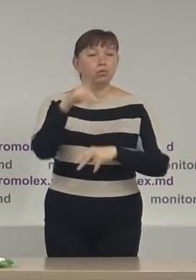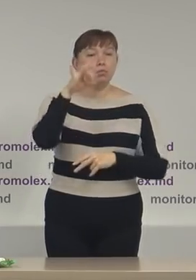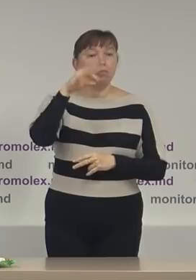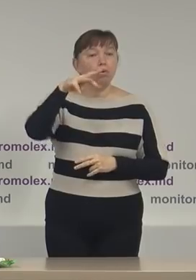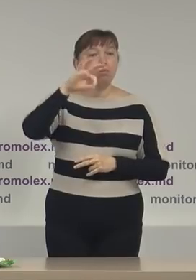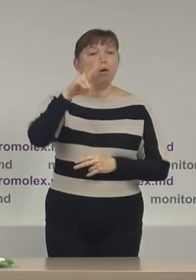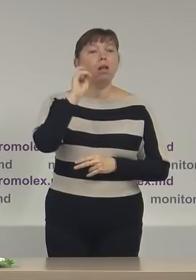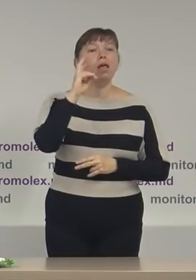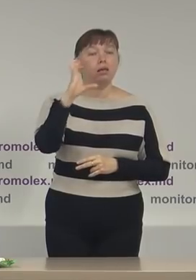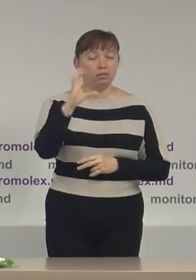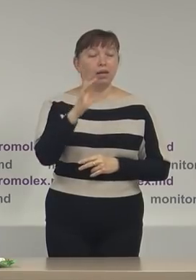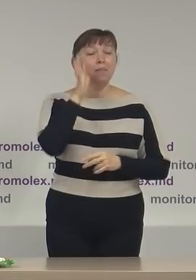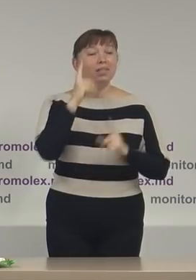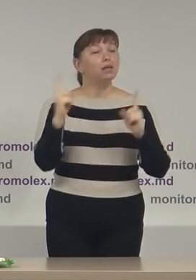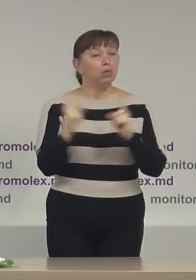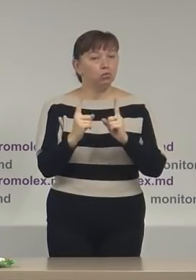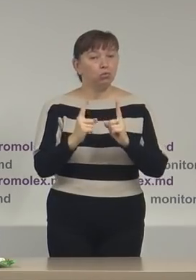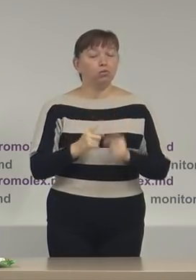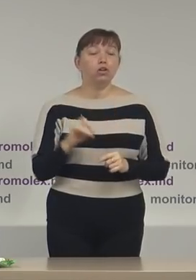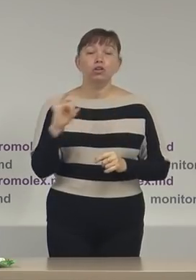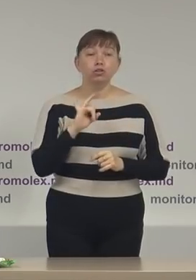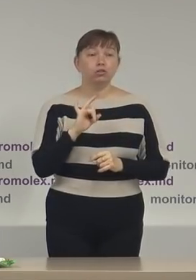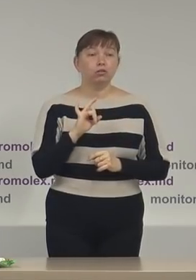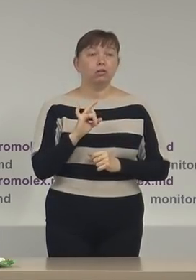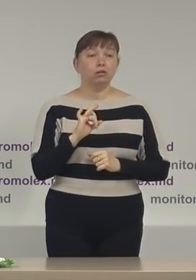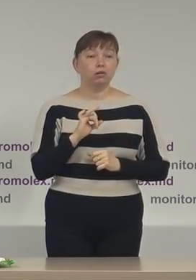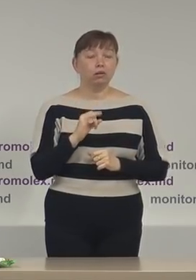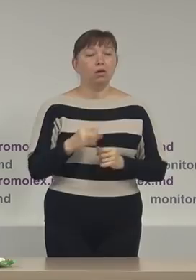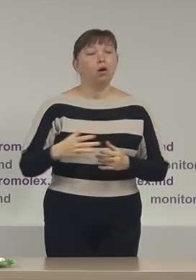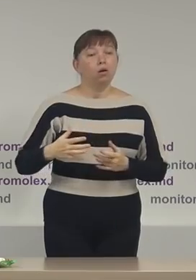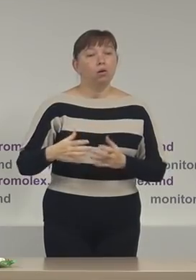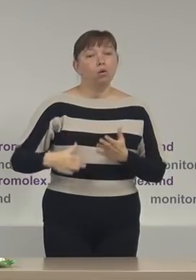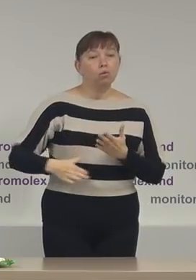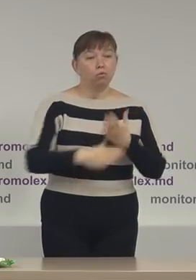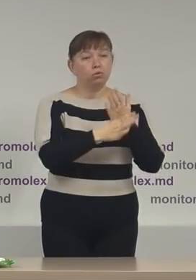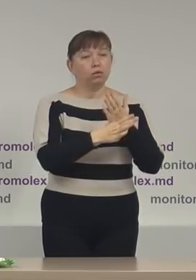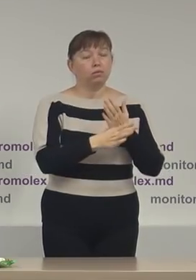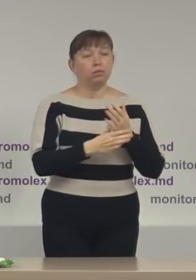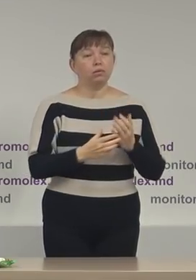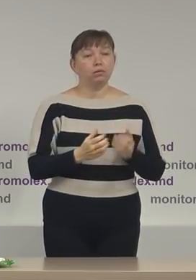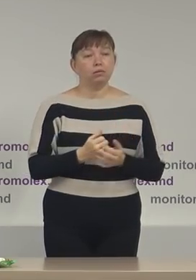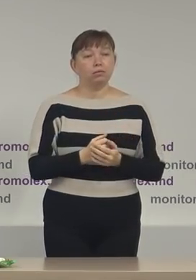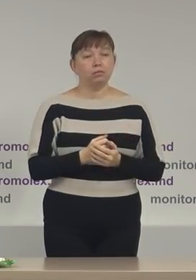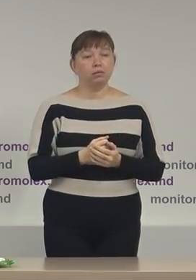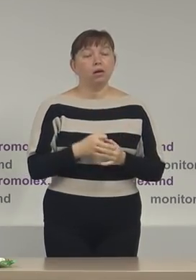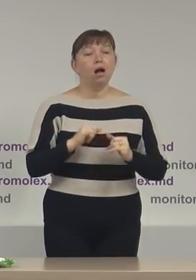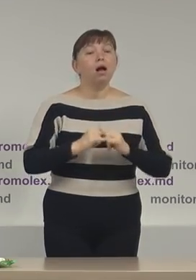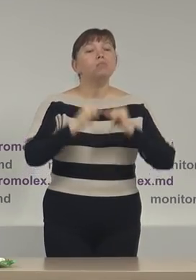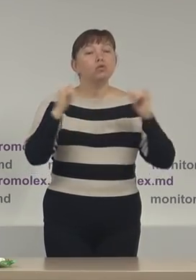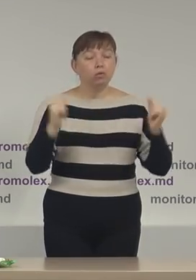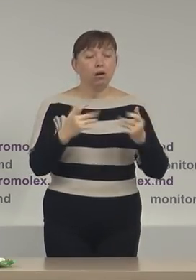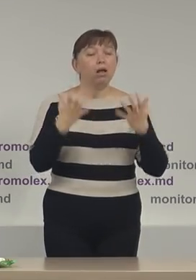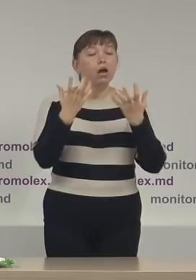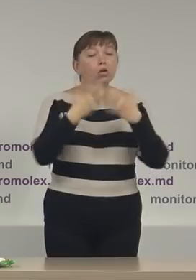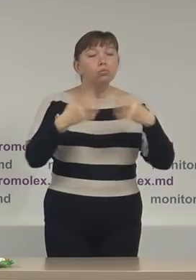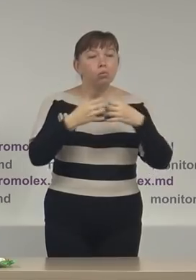pe termen scurt și, în ultimul rând, contribuții în ceea ce privește majorarea numărului